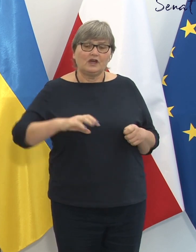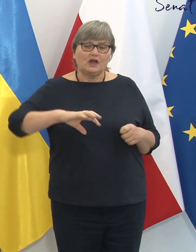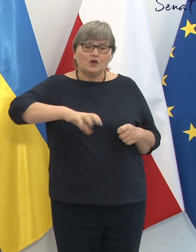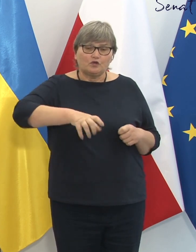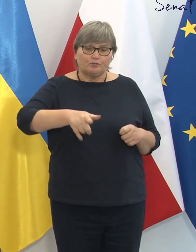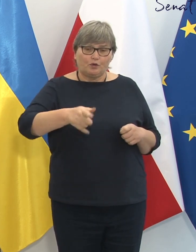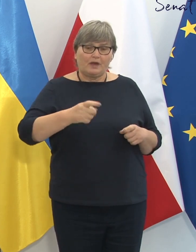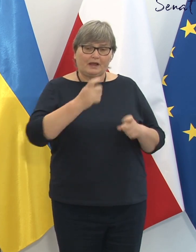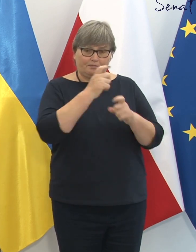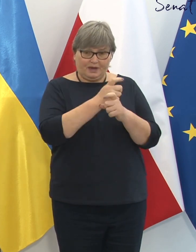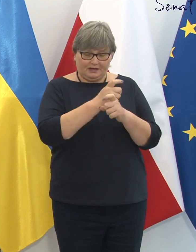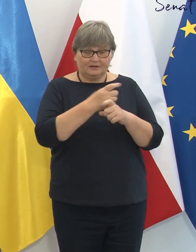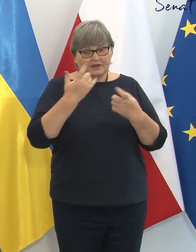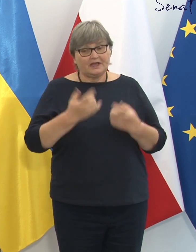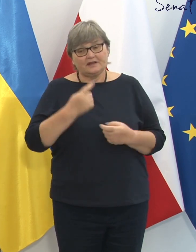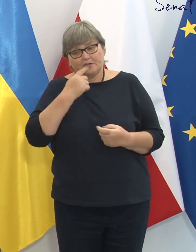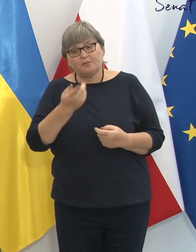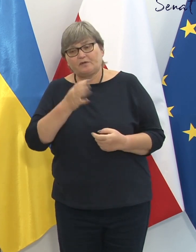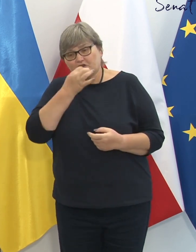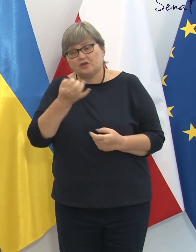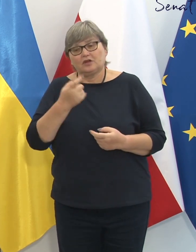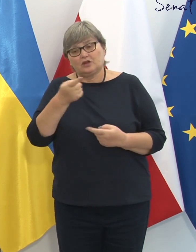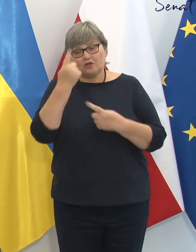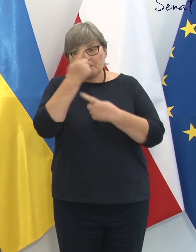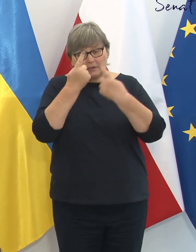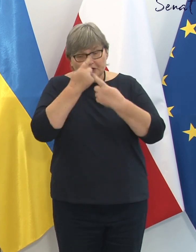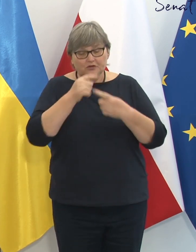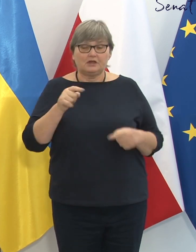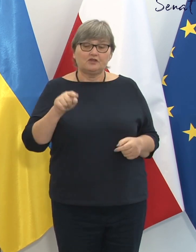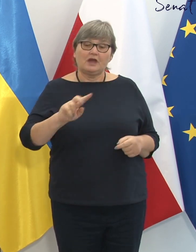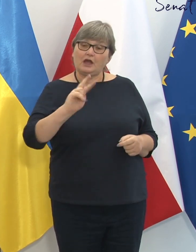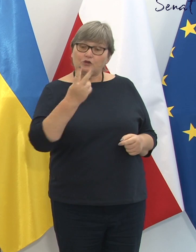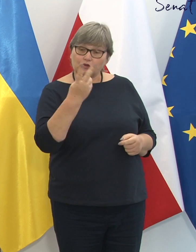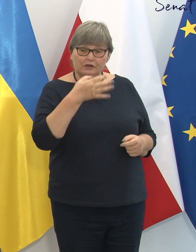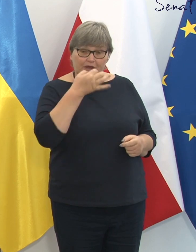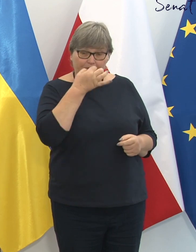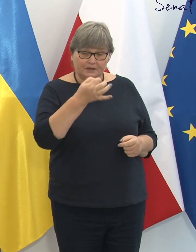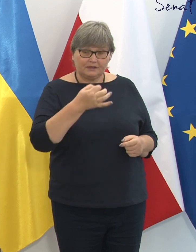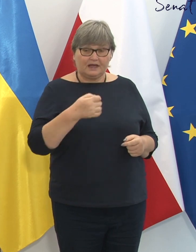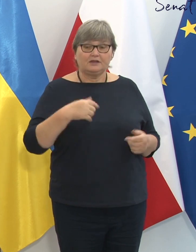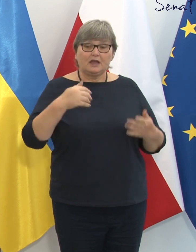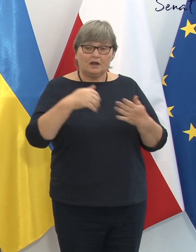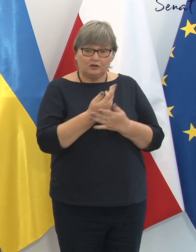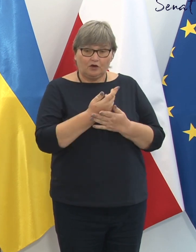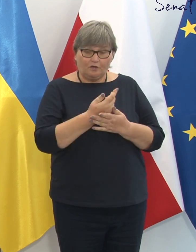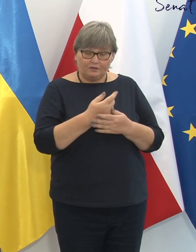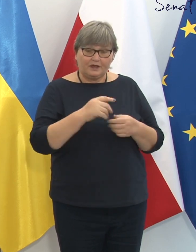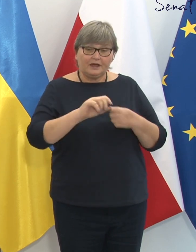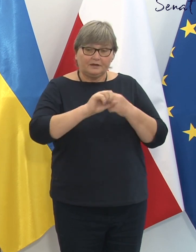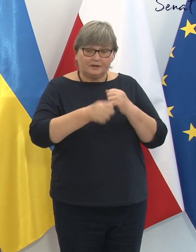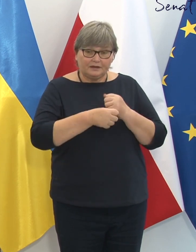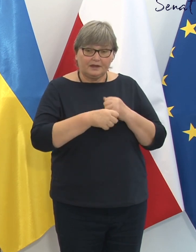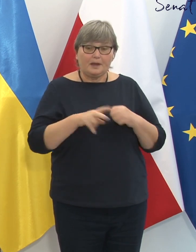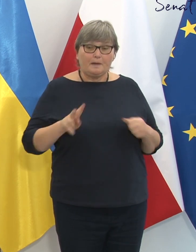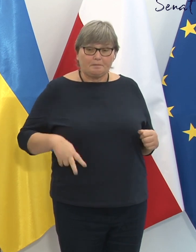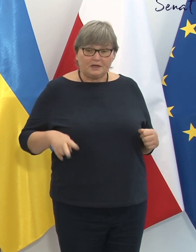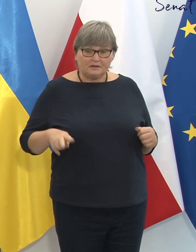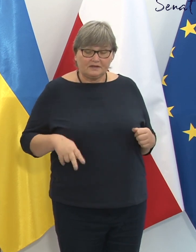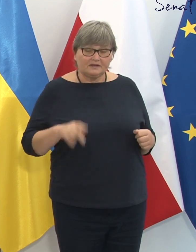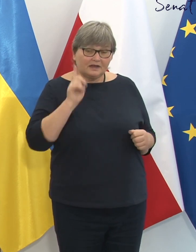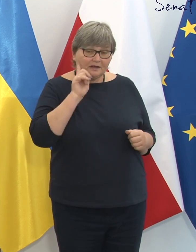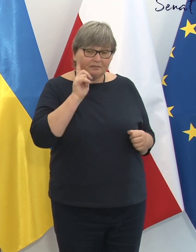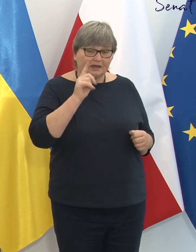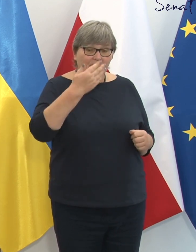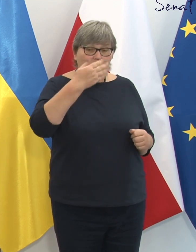poprosić o komentarz. A drugie pytanie, pan nowy wiceminister spraw zagranicznych, pan Mularczyk, bardzo ostro